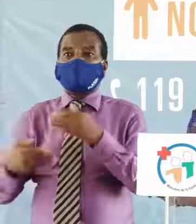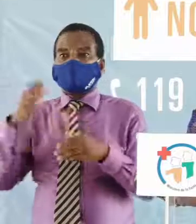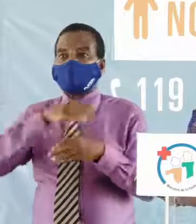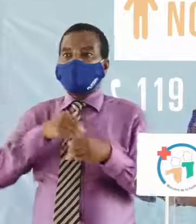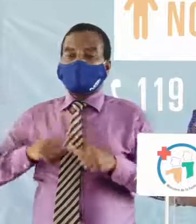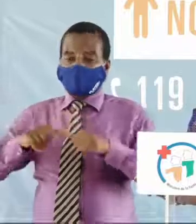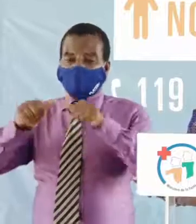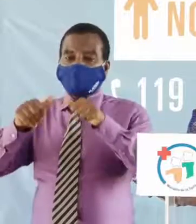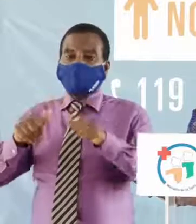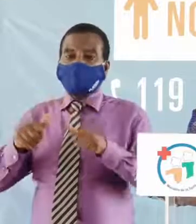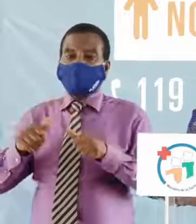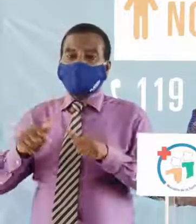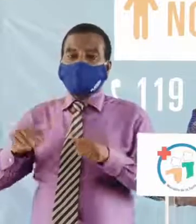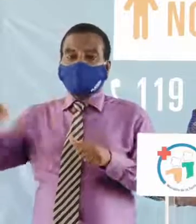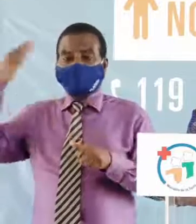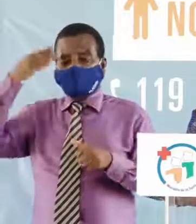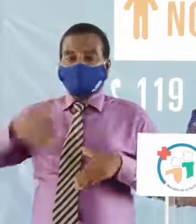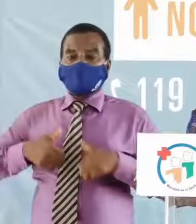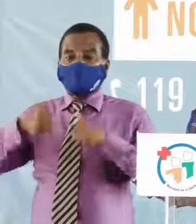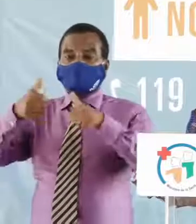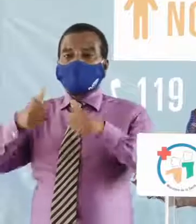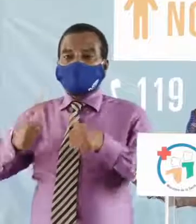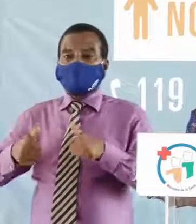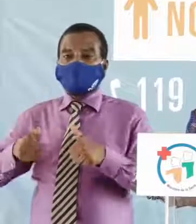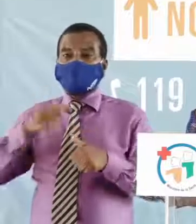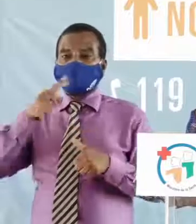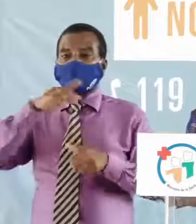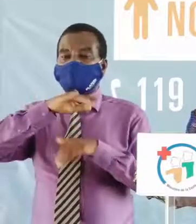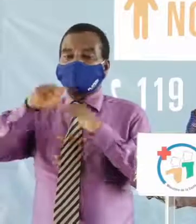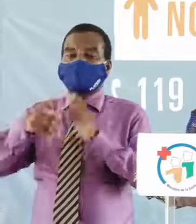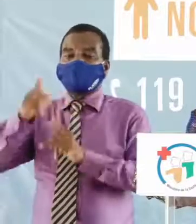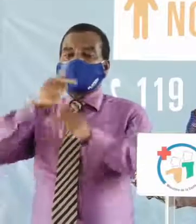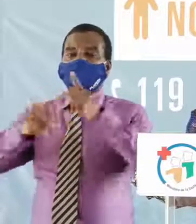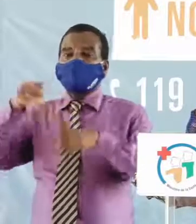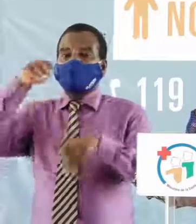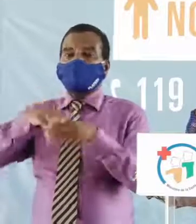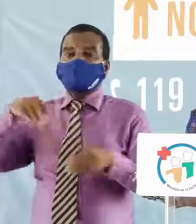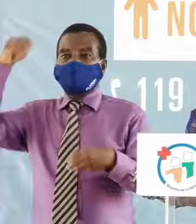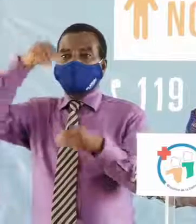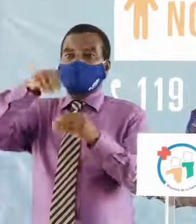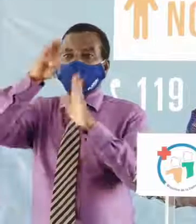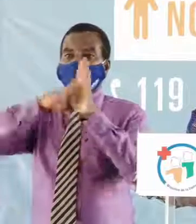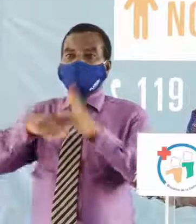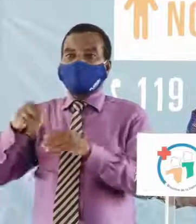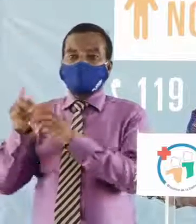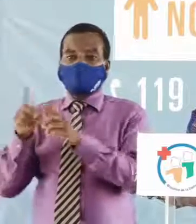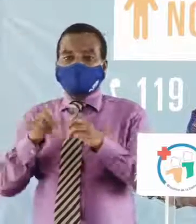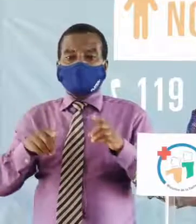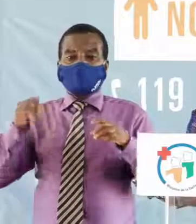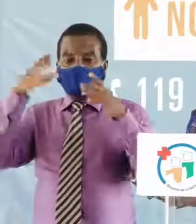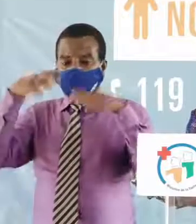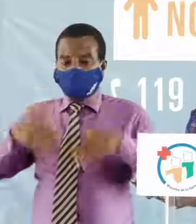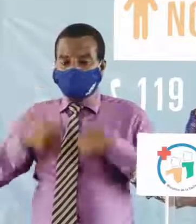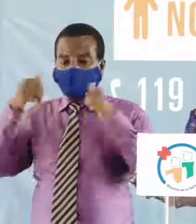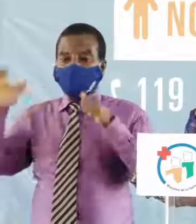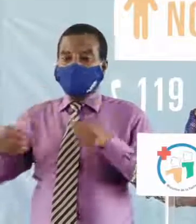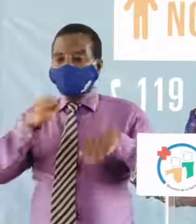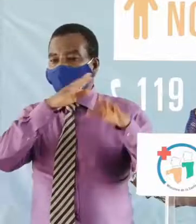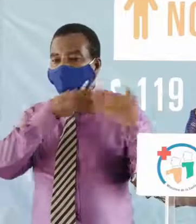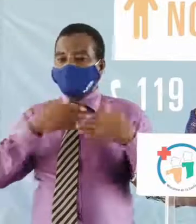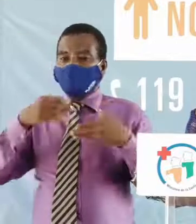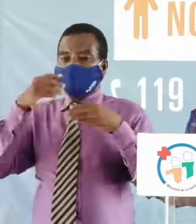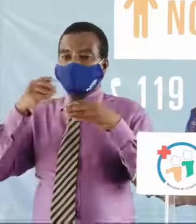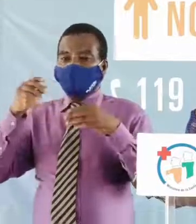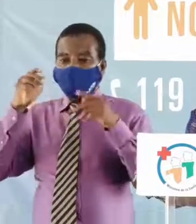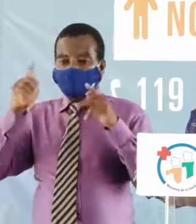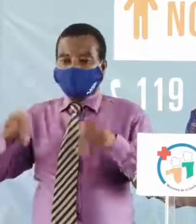persévérance. Le ministère de la Santé et du Générique public rassure les populations sur le renforcement du dispositif sanitaire de prise en charge des